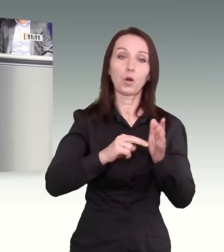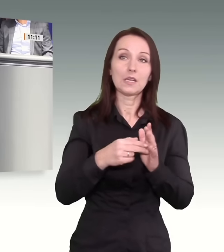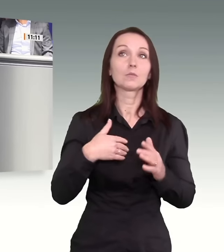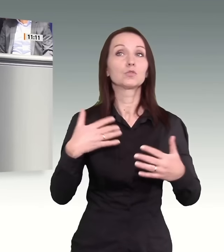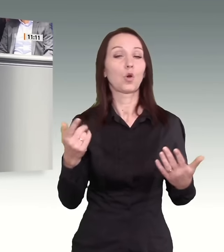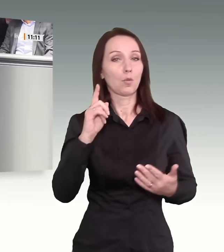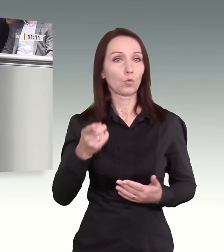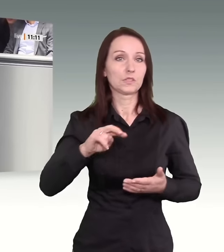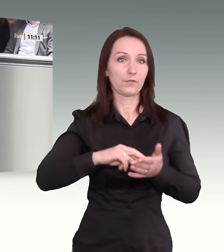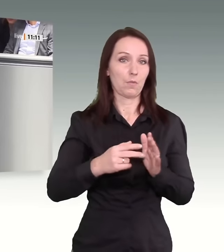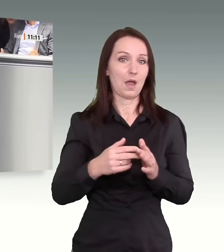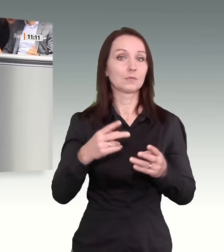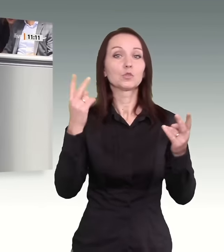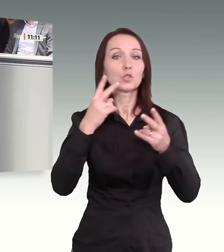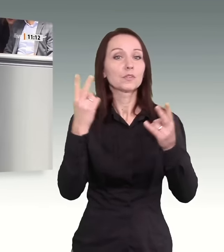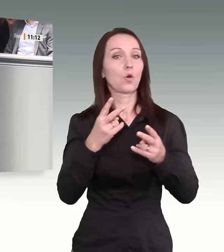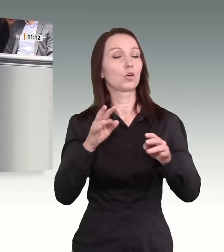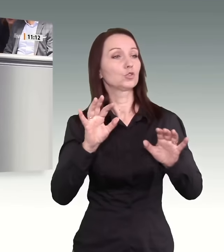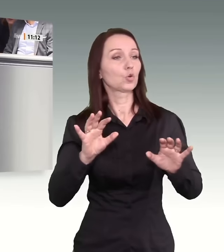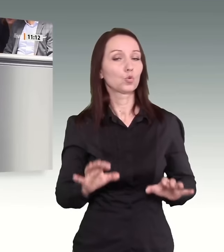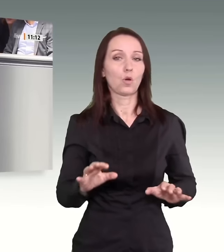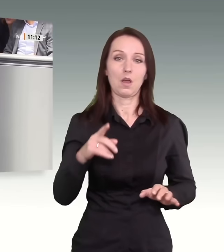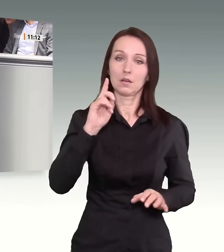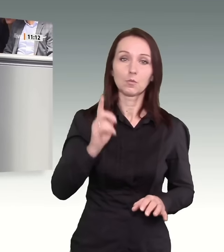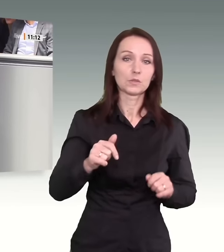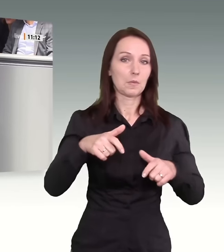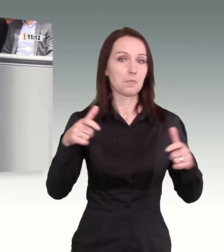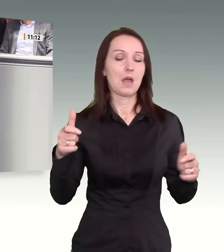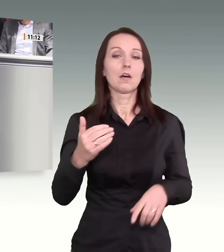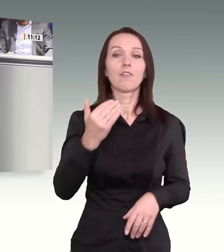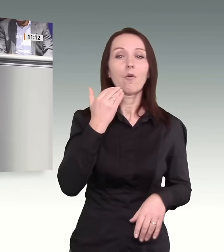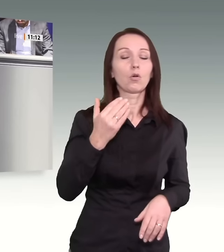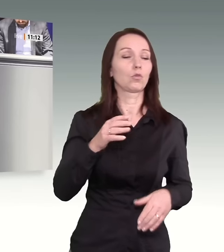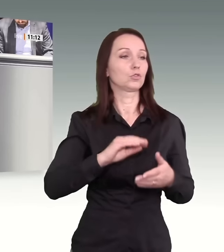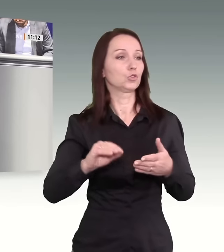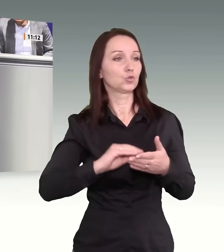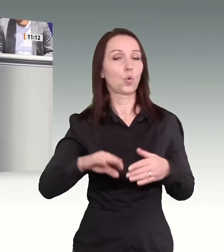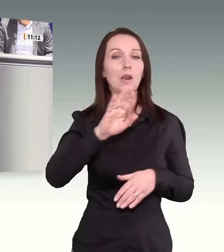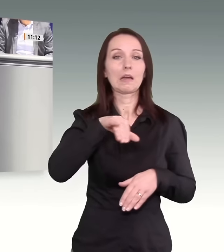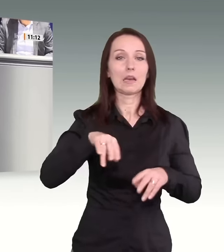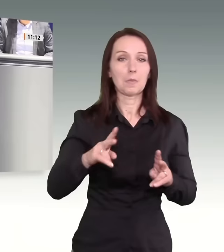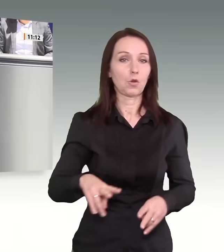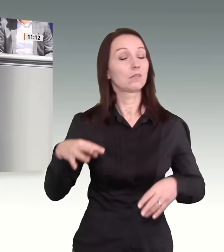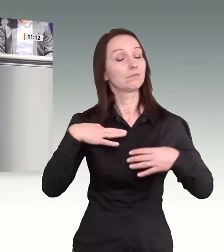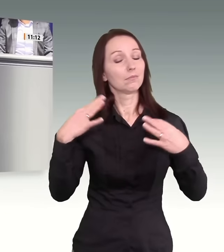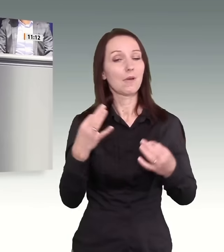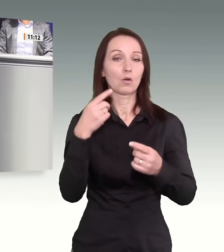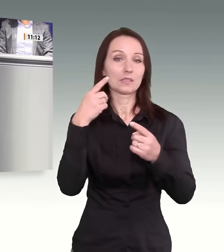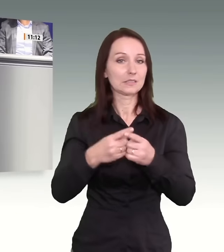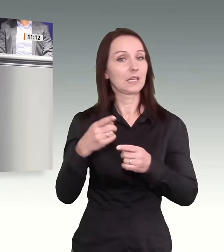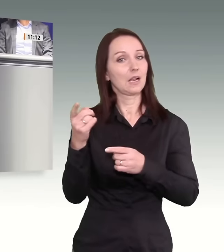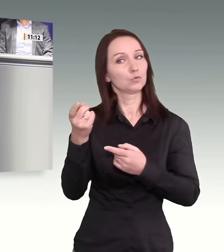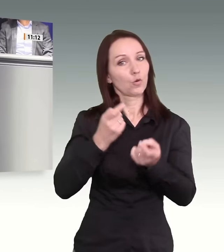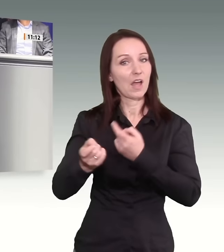Infrastruktur ausbauen. Wohnungen, Schulen, Kinderbetreuung. Wir brauchen gezielte Zuwanderung. Dafür haben wir das Fachkräfteeinwanderungsgesetz gemacht.